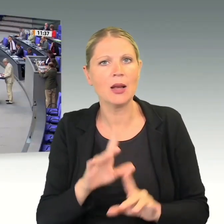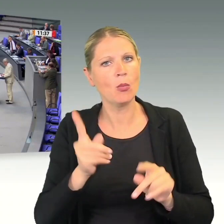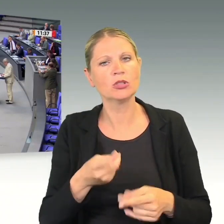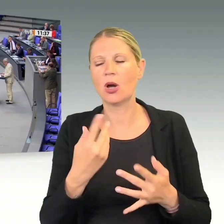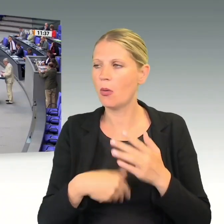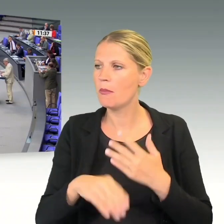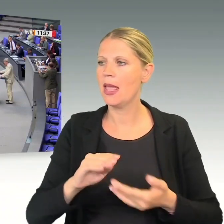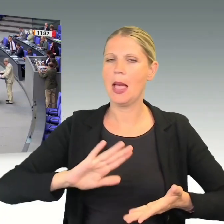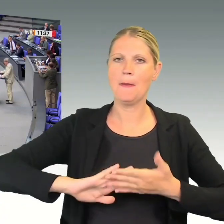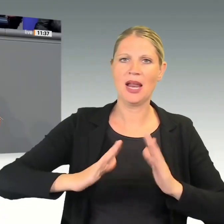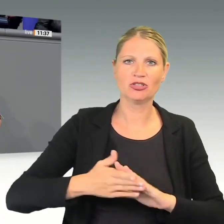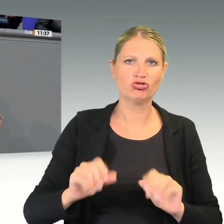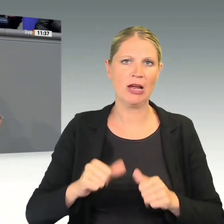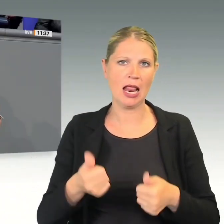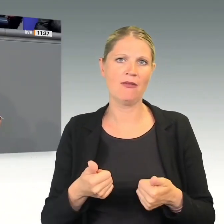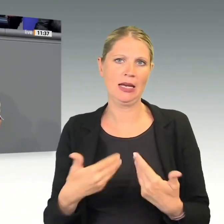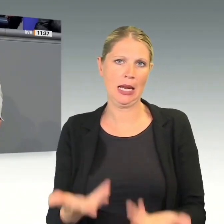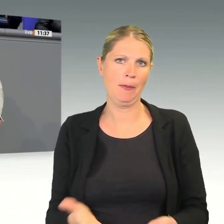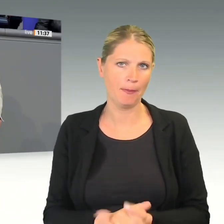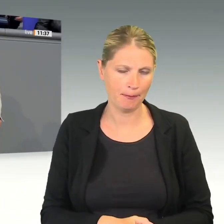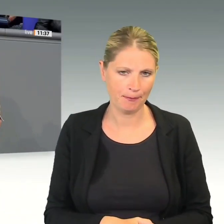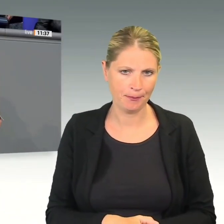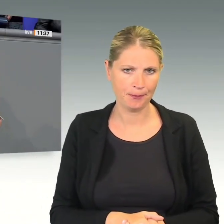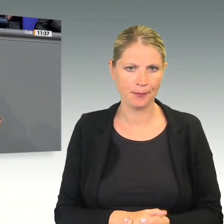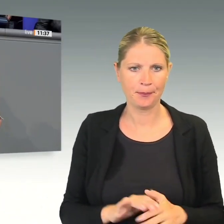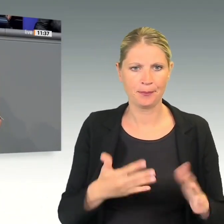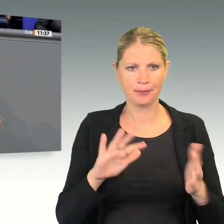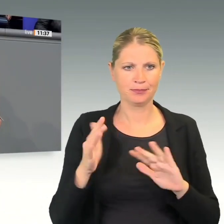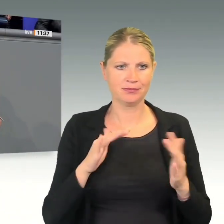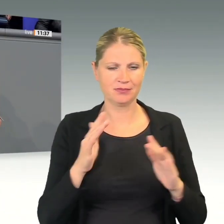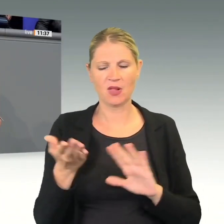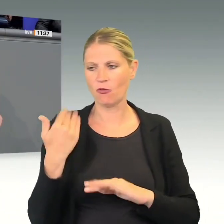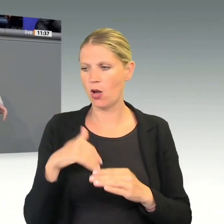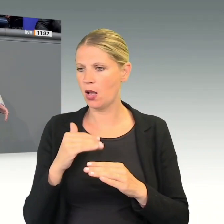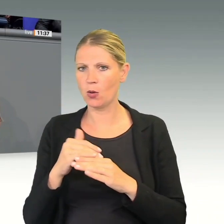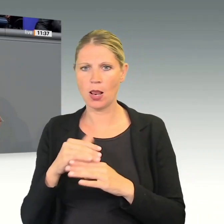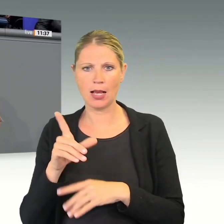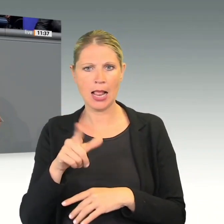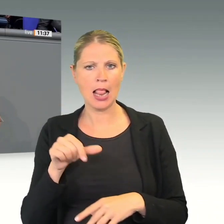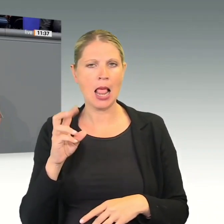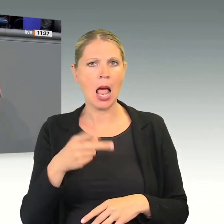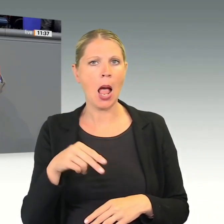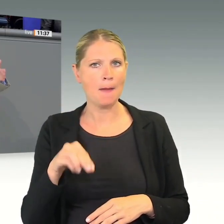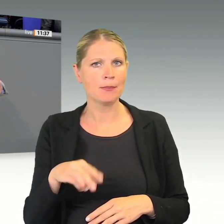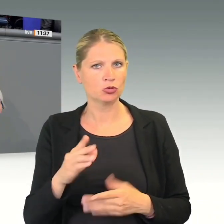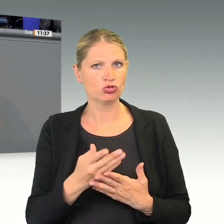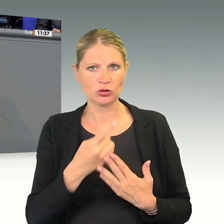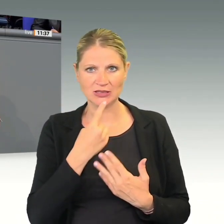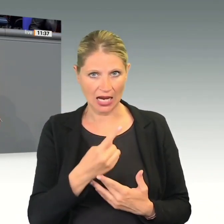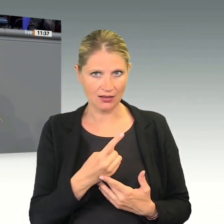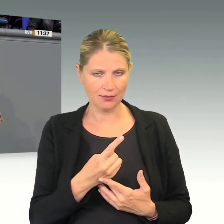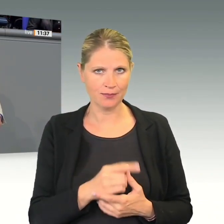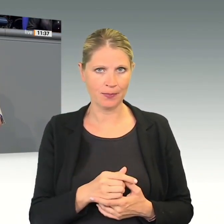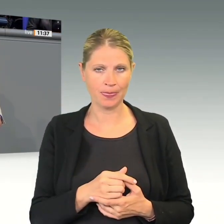Meine Damen und Herren, der Kollege Larem hat es ja dargestellt. Wir laufen natürlich in gewisser Weise Gefahr,